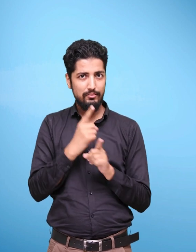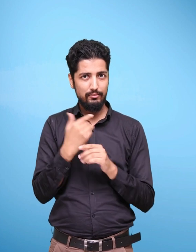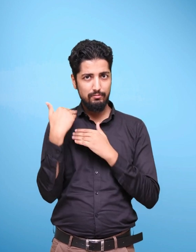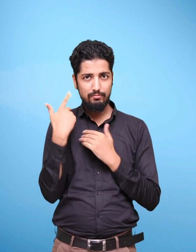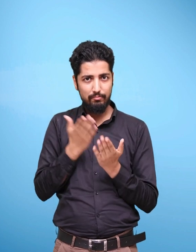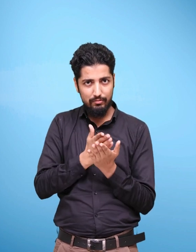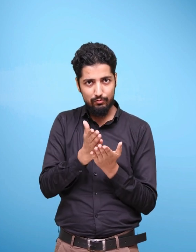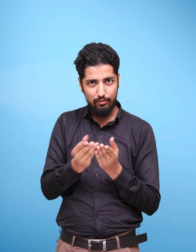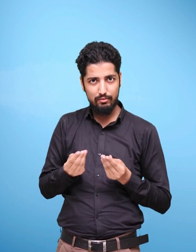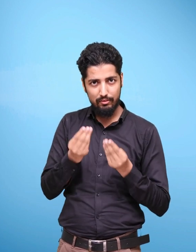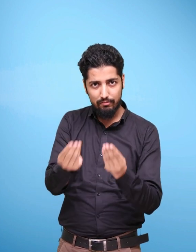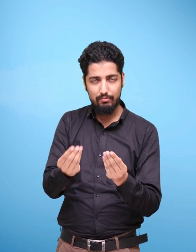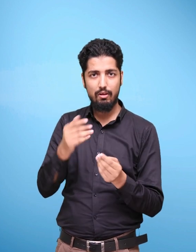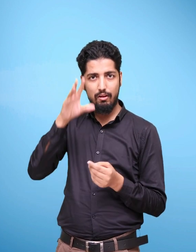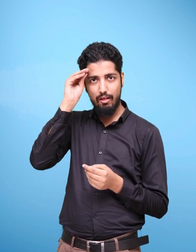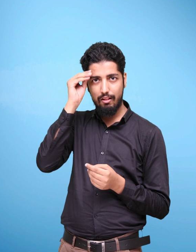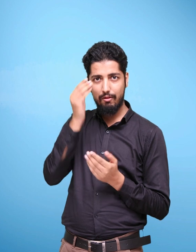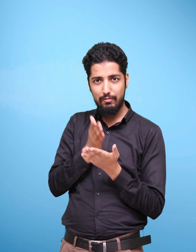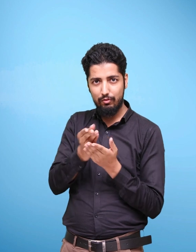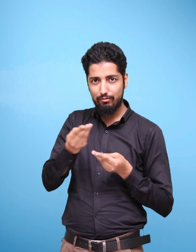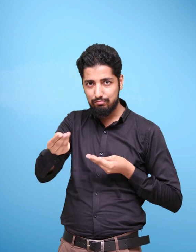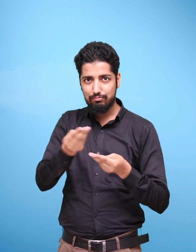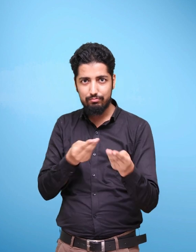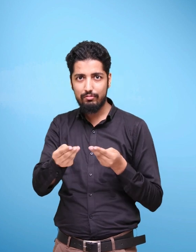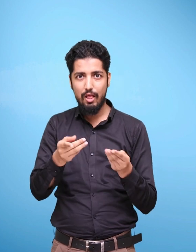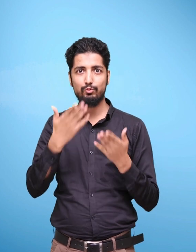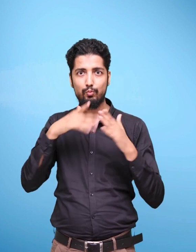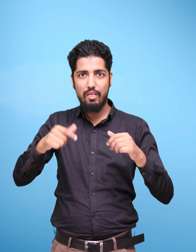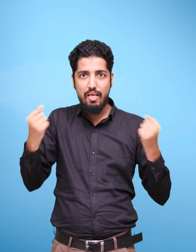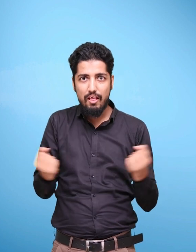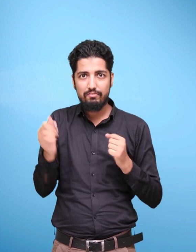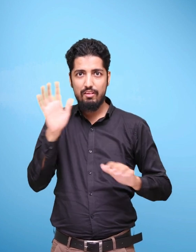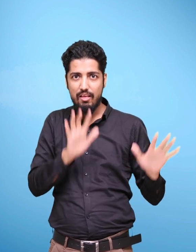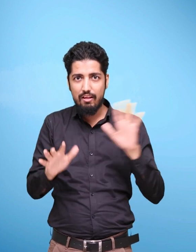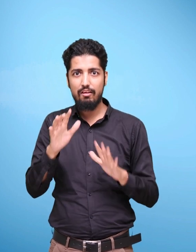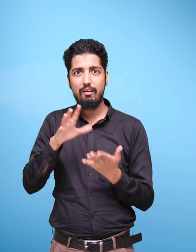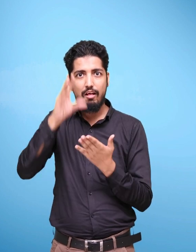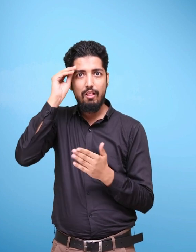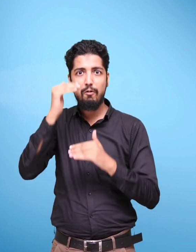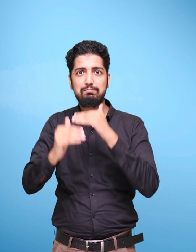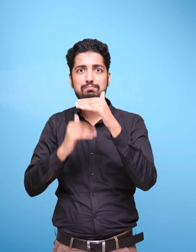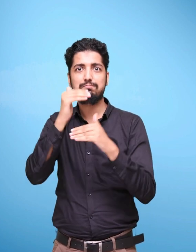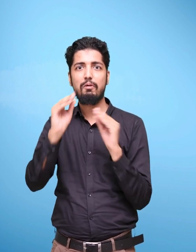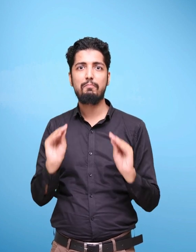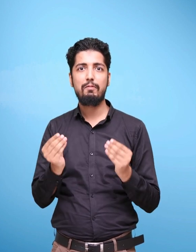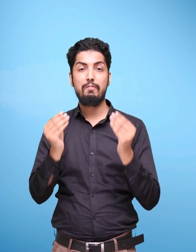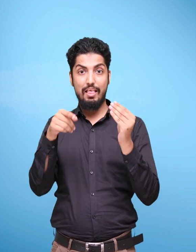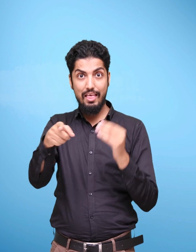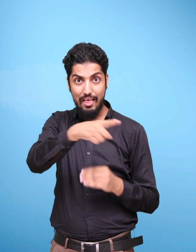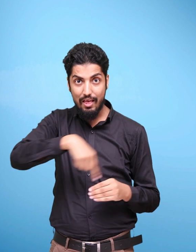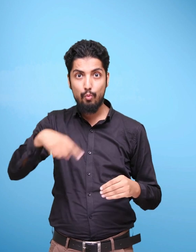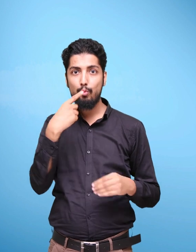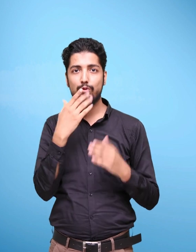Thus, the book in hand must be seen as an instrument to promote a play-based pedagogical approach in its entirety